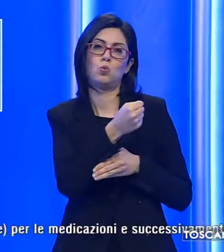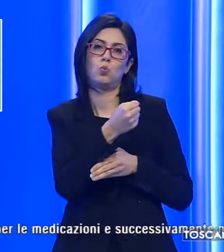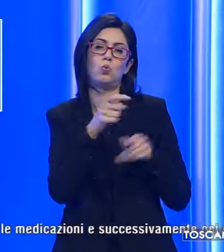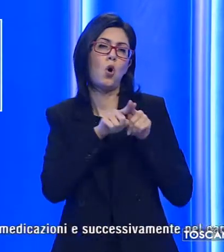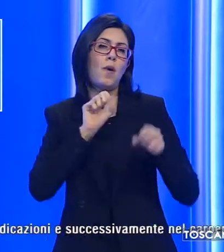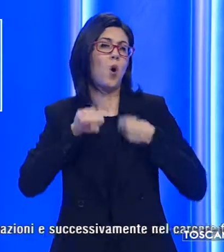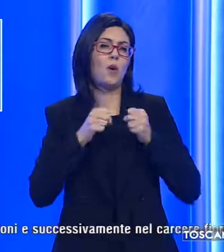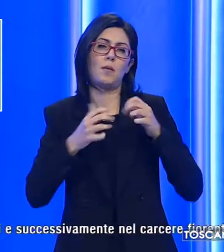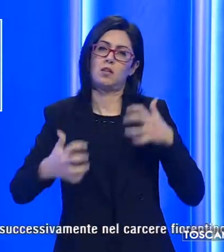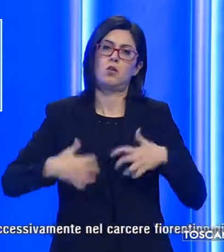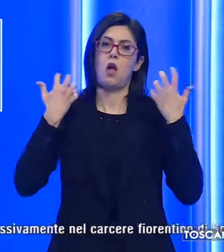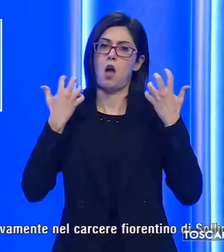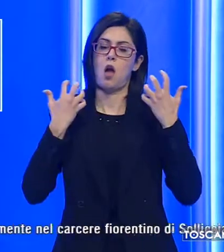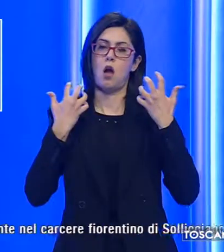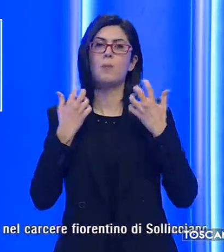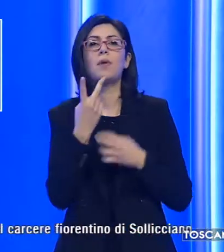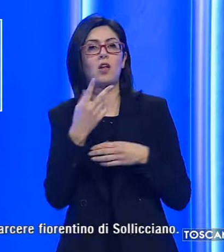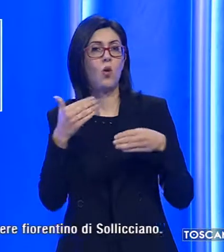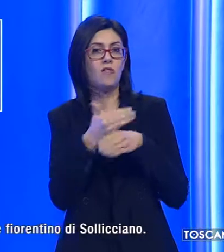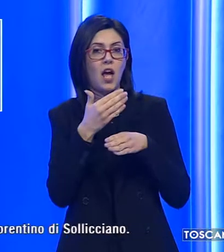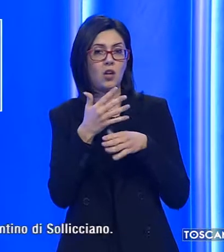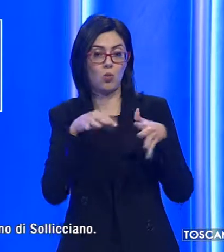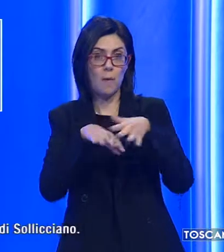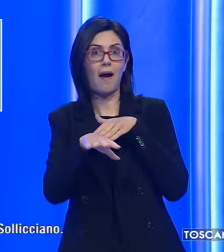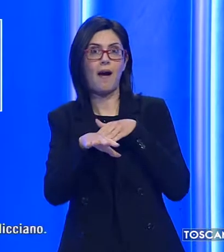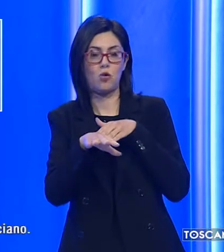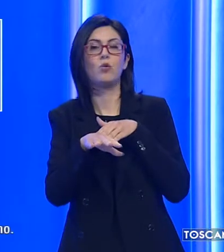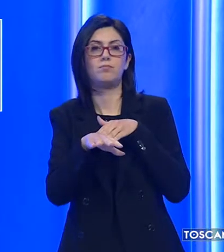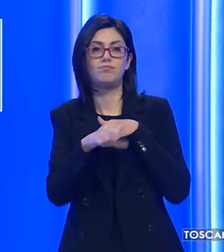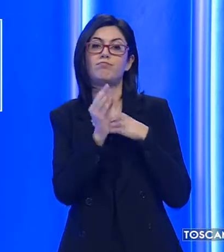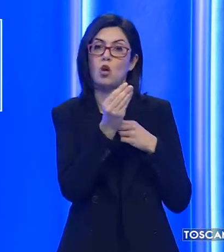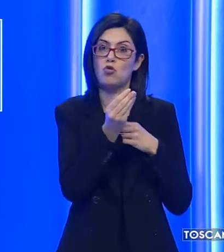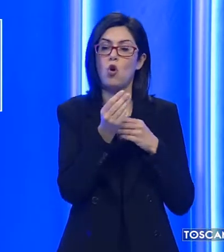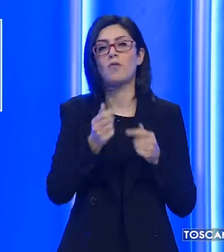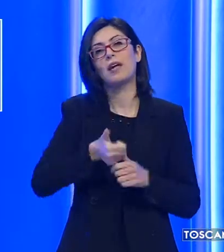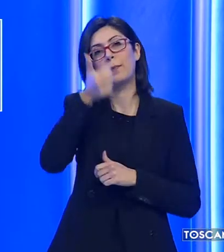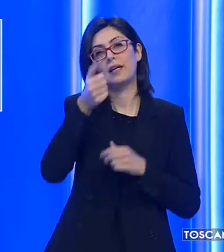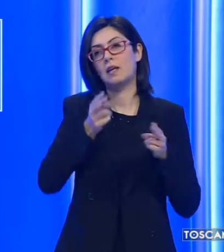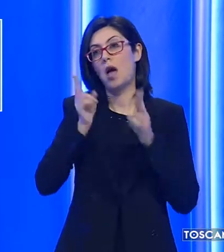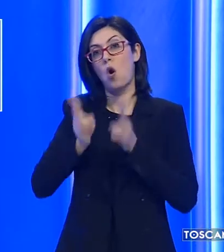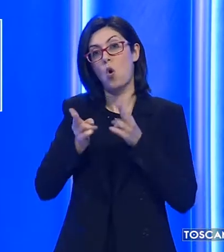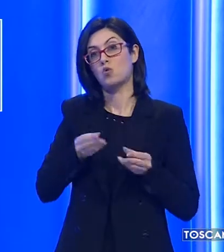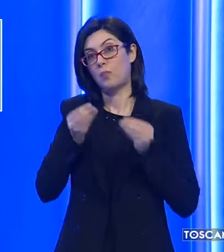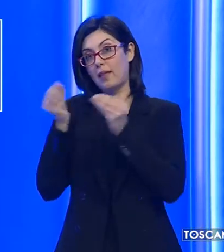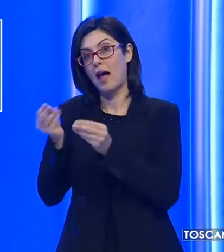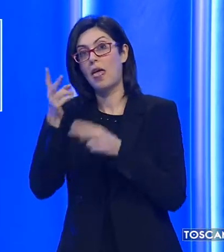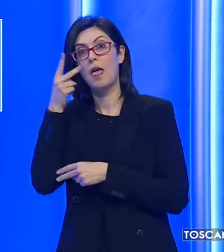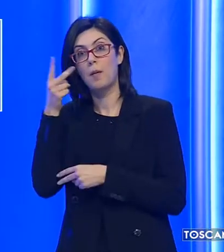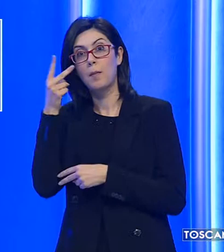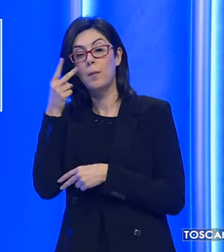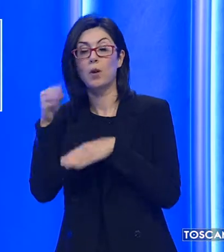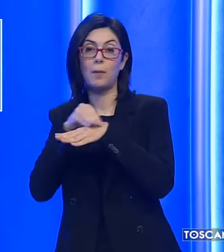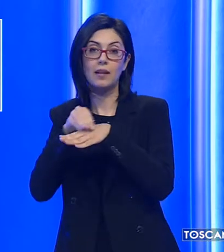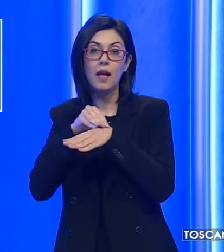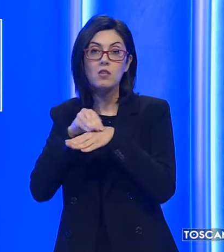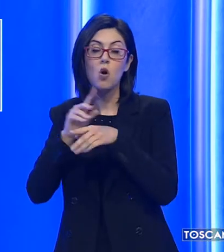ira e si è procurato due fratture alla mano destra. Il giovane è stato prima portato in ospedale ad Empoli per le